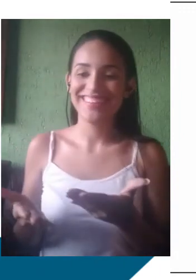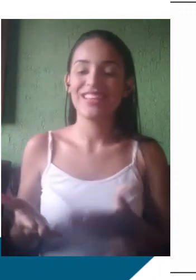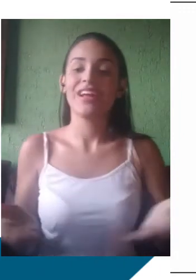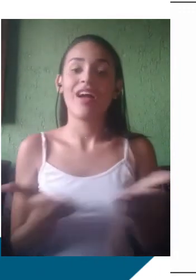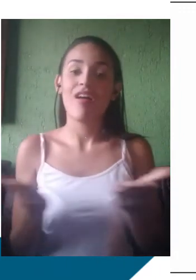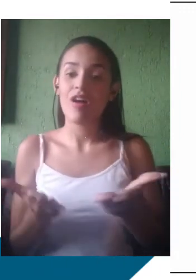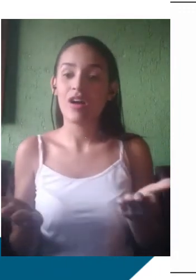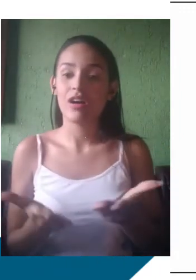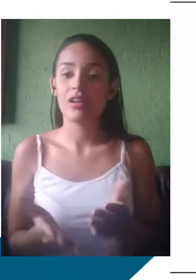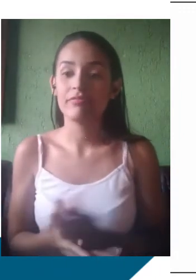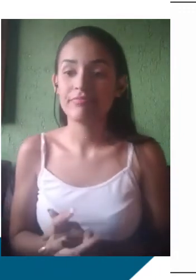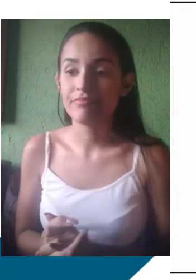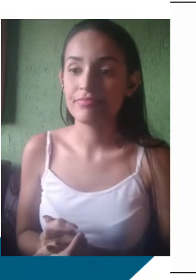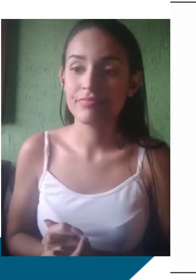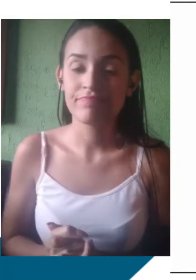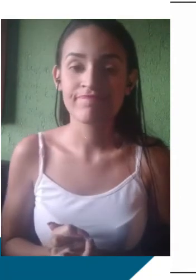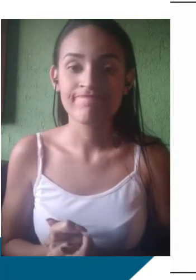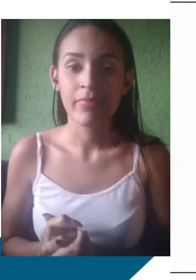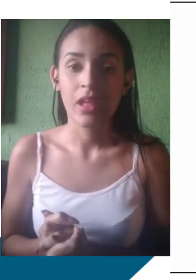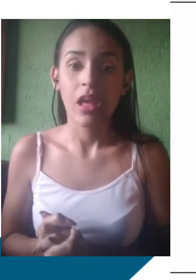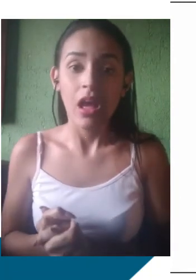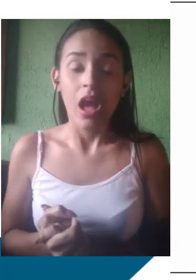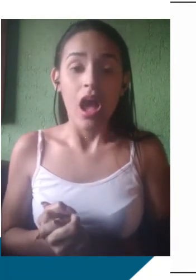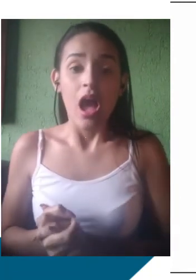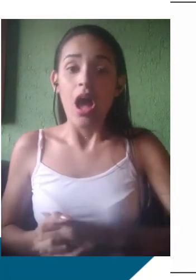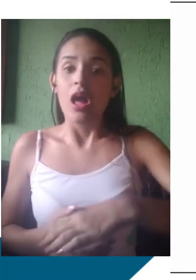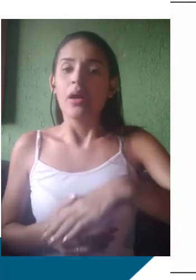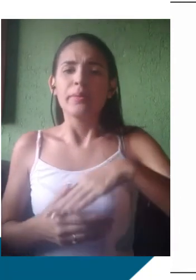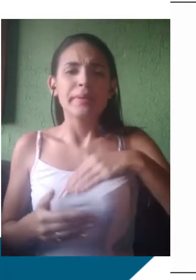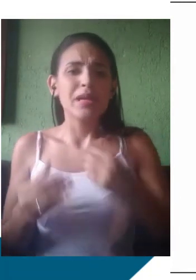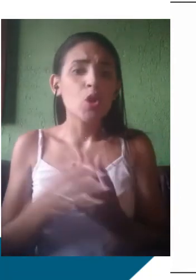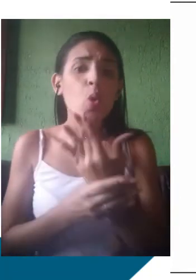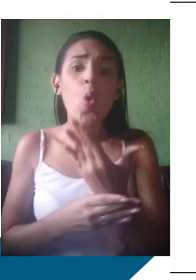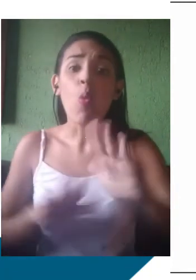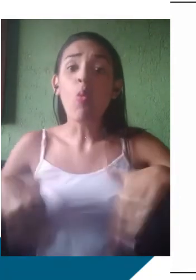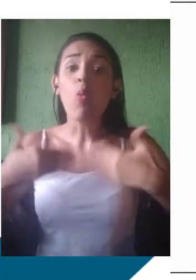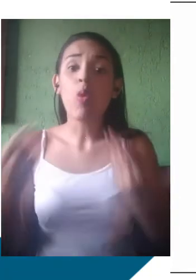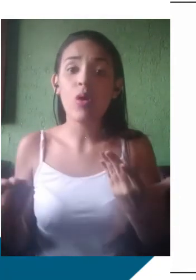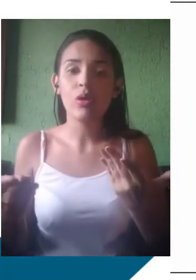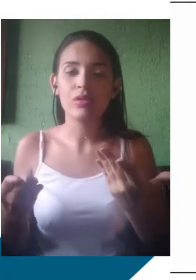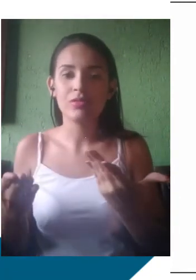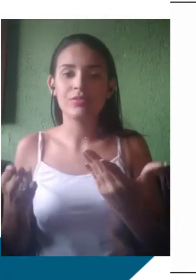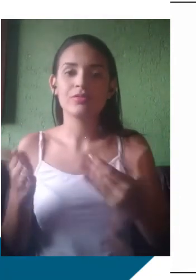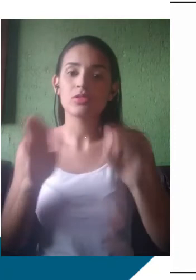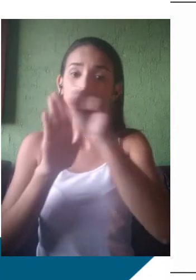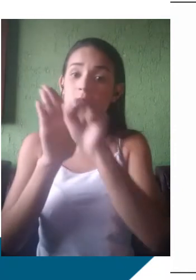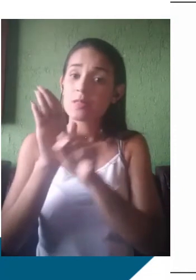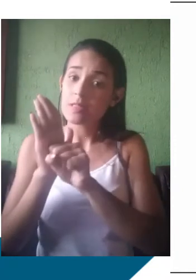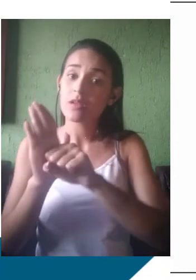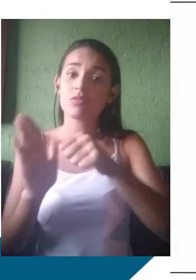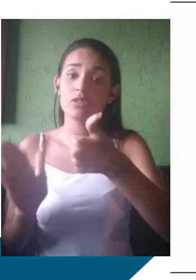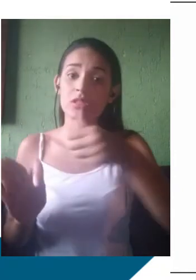XIX, partindo da necessidade que alguns membros letrados das altas camadas da sociedade viram e vêm em unificar a